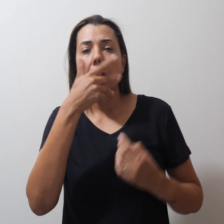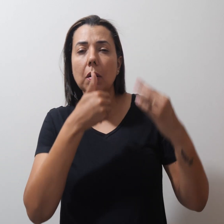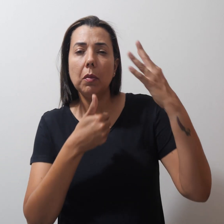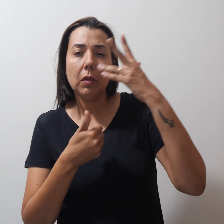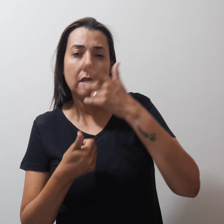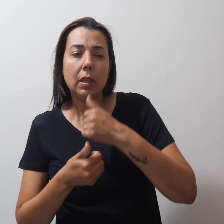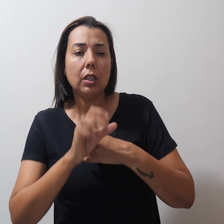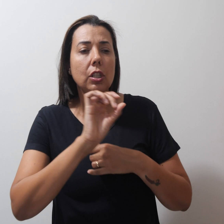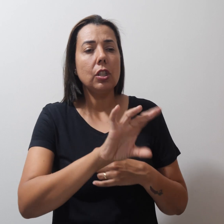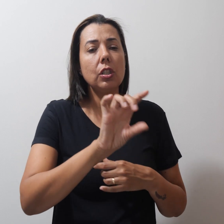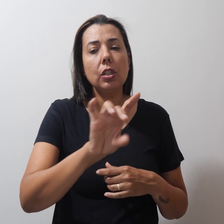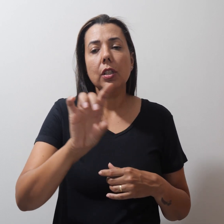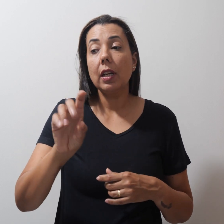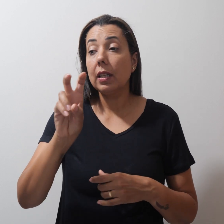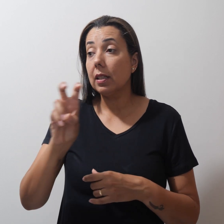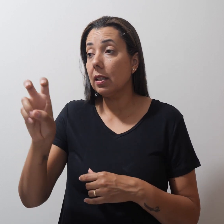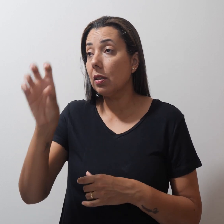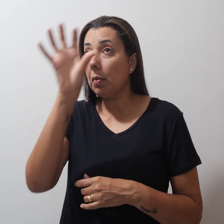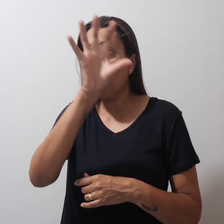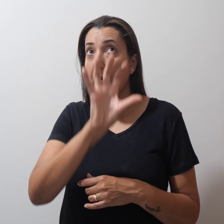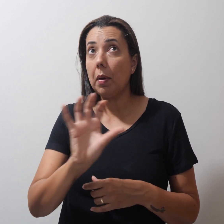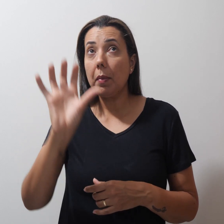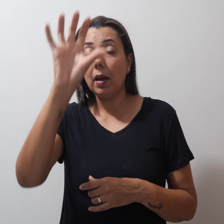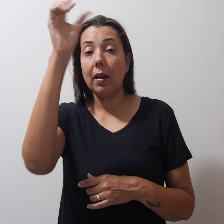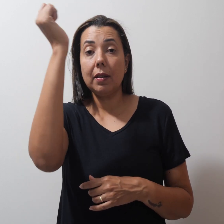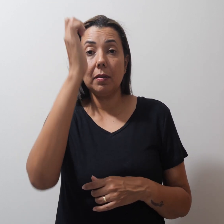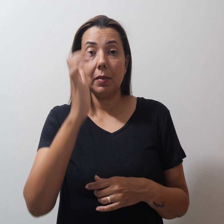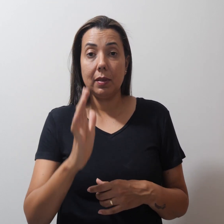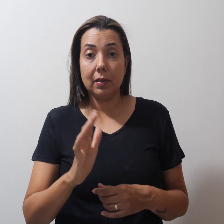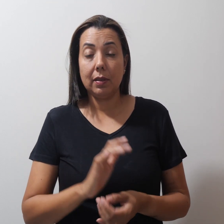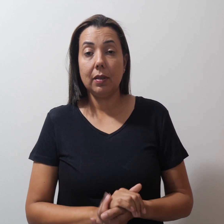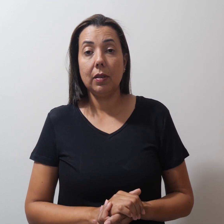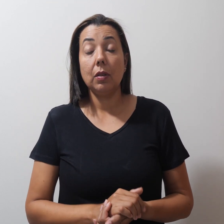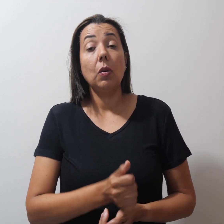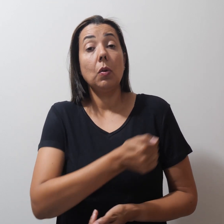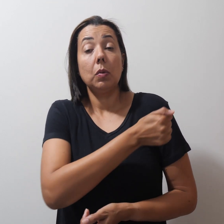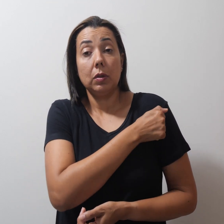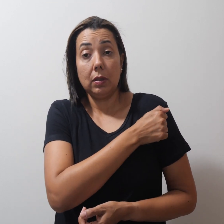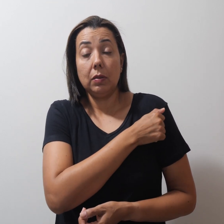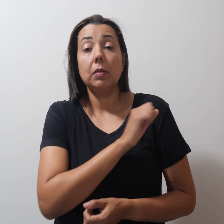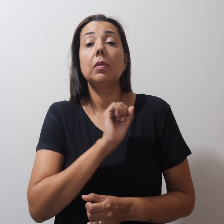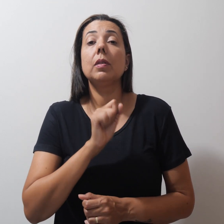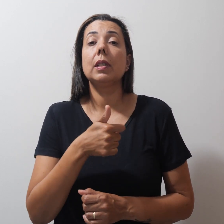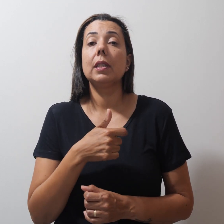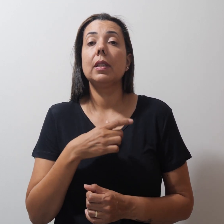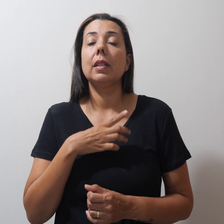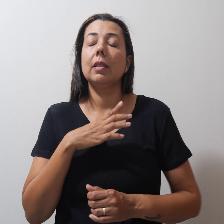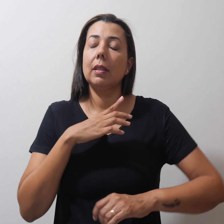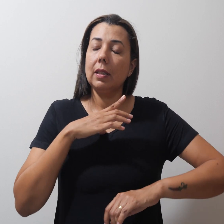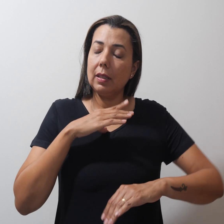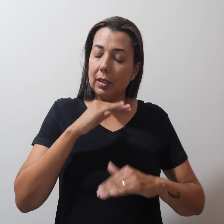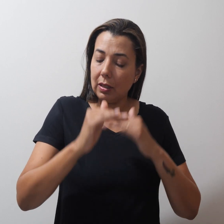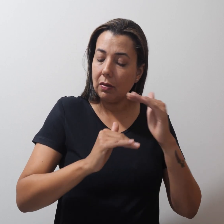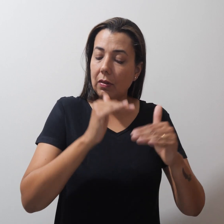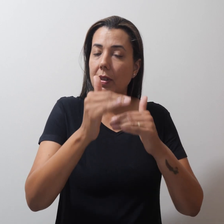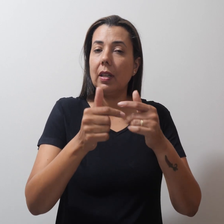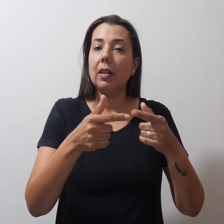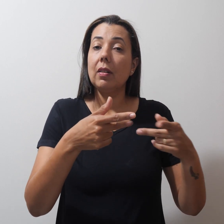cada uma das cinco regiões brasileiras. Os estudantes se empenharam em vender rifas